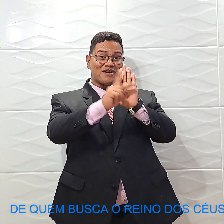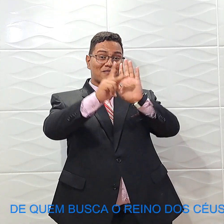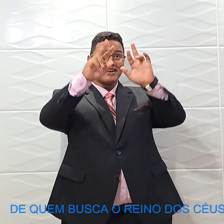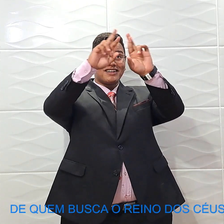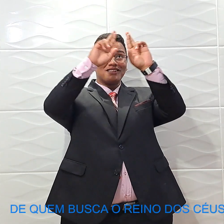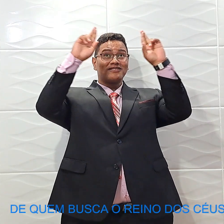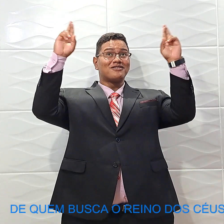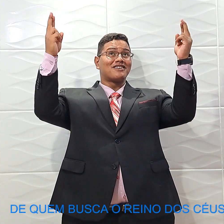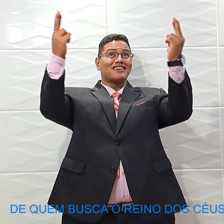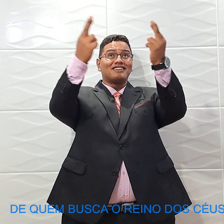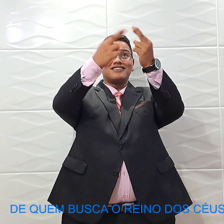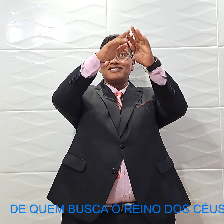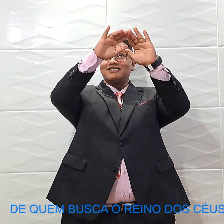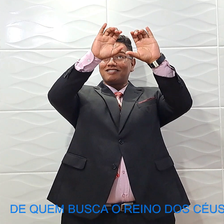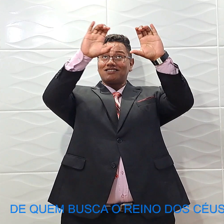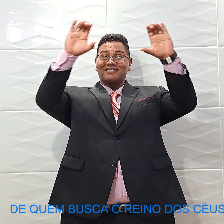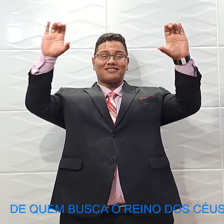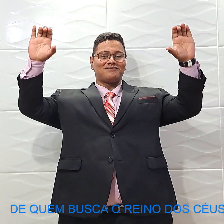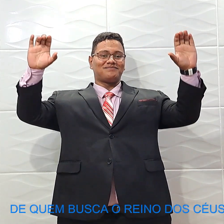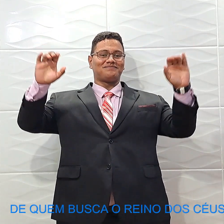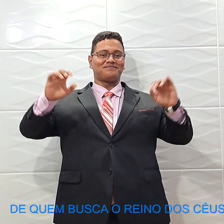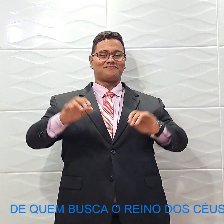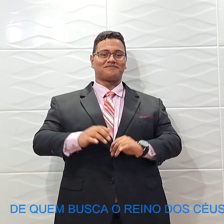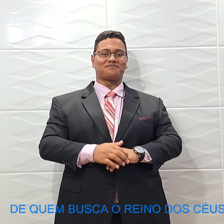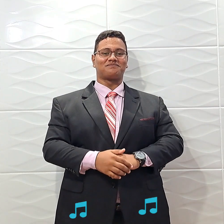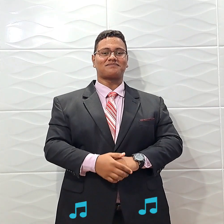busca o reino dos céus